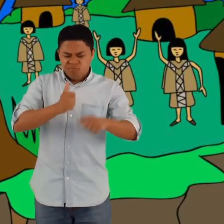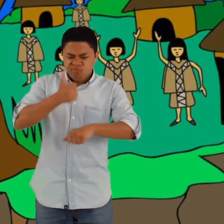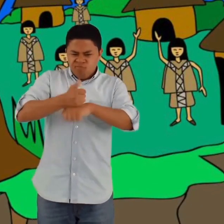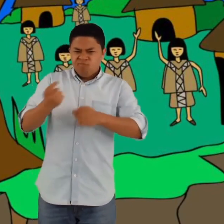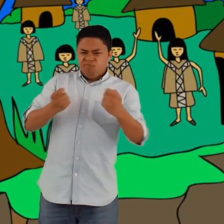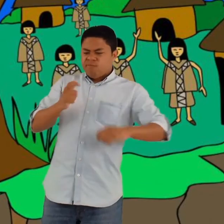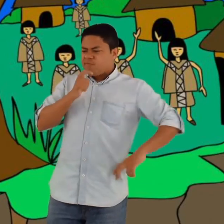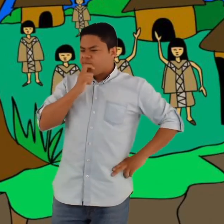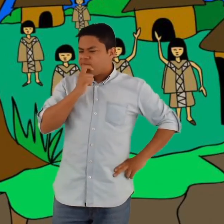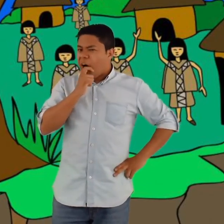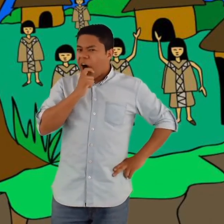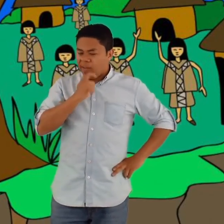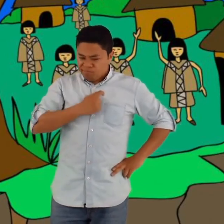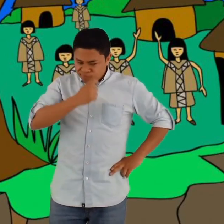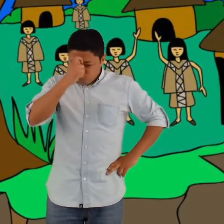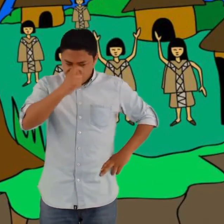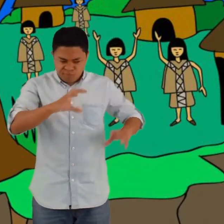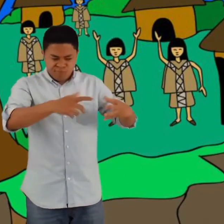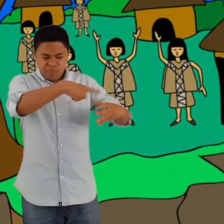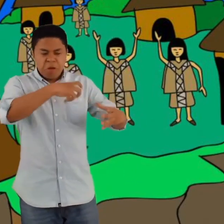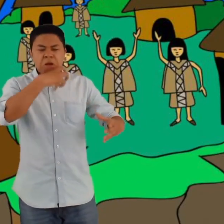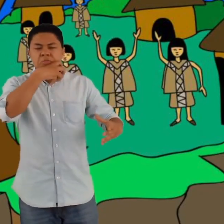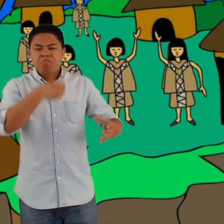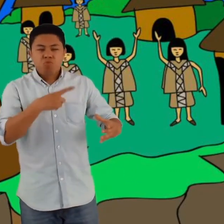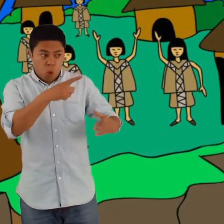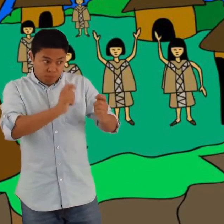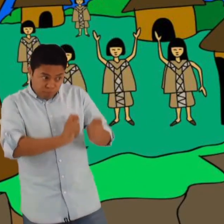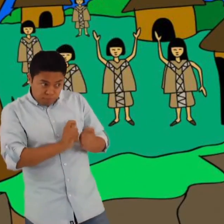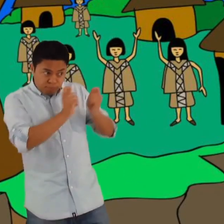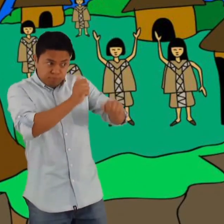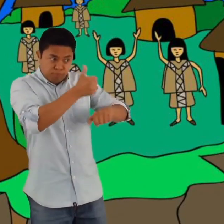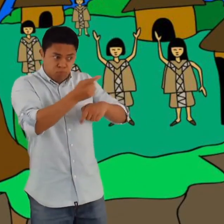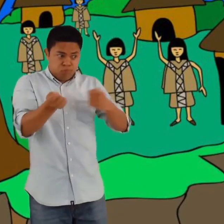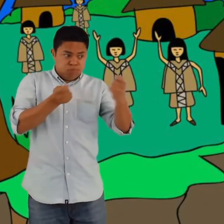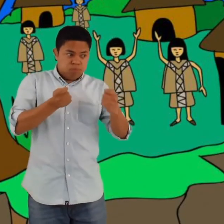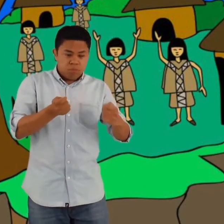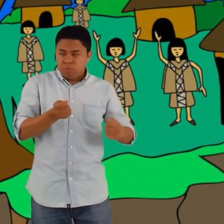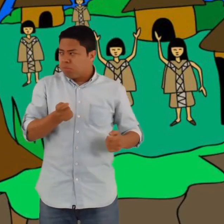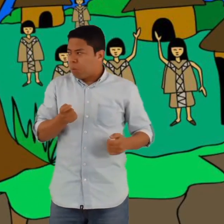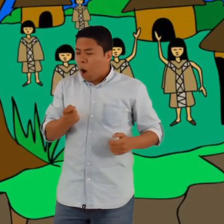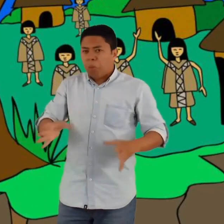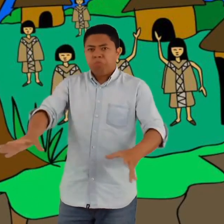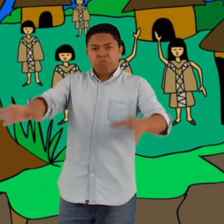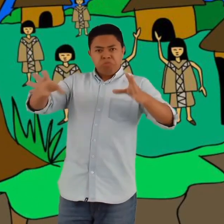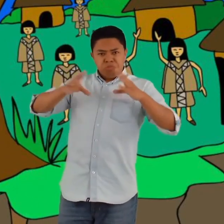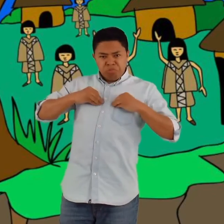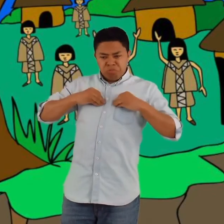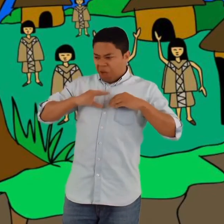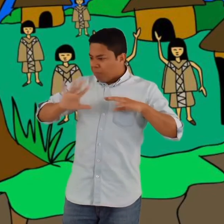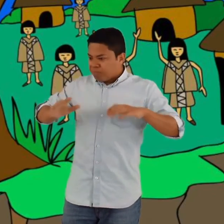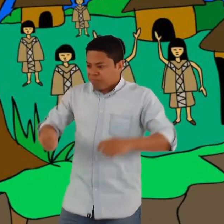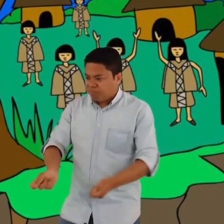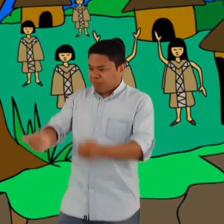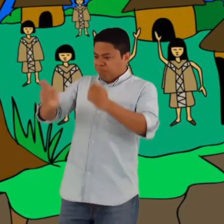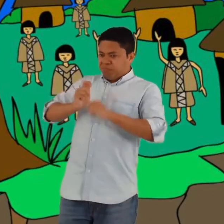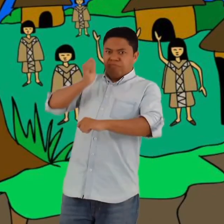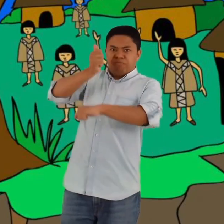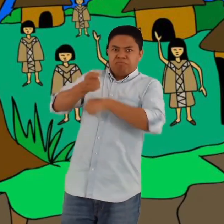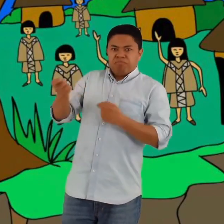Pensó que los ancianos eran los sindicados. Les propuso que ellos gobernaran a lo que accedieron. Con el pasar del tiempo las condiciones